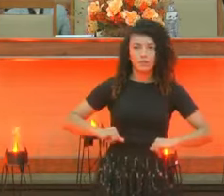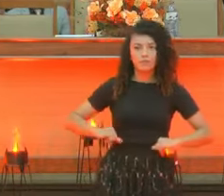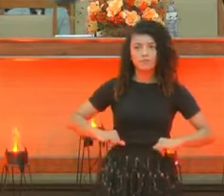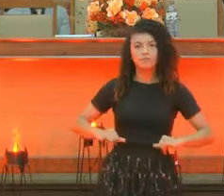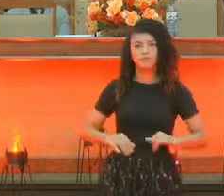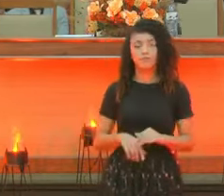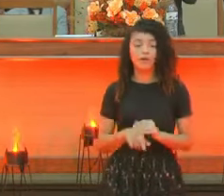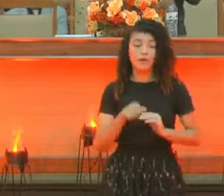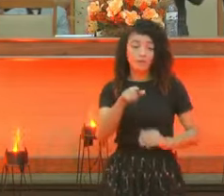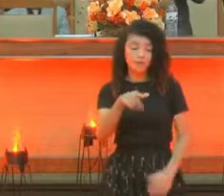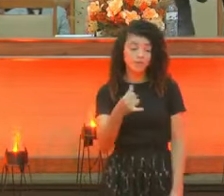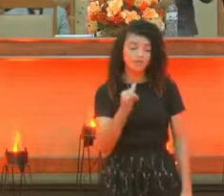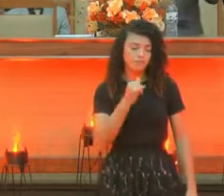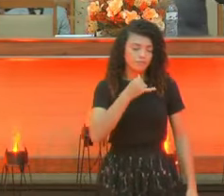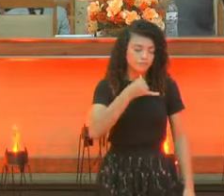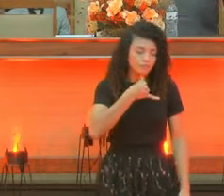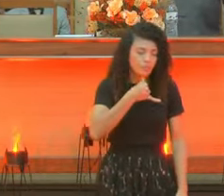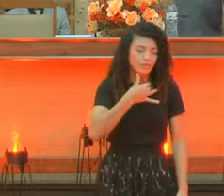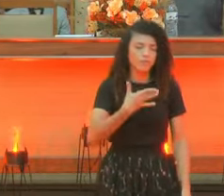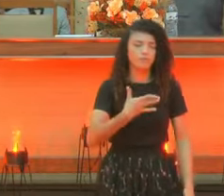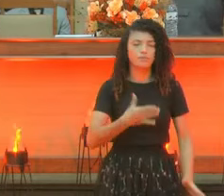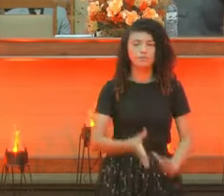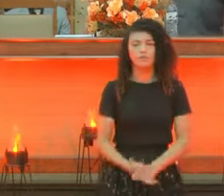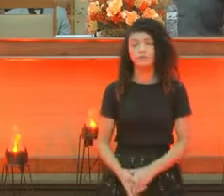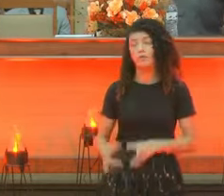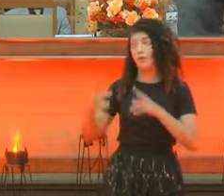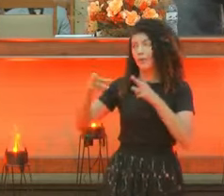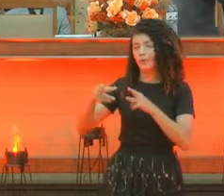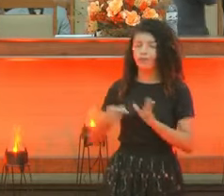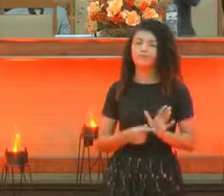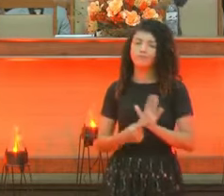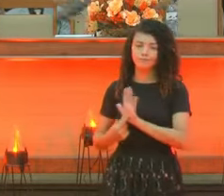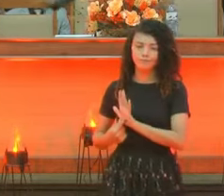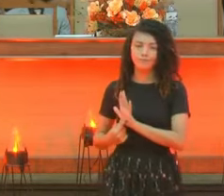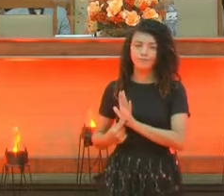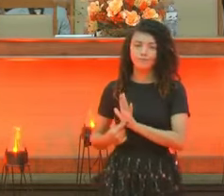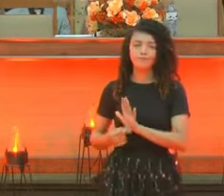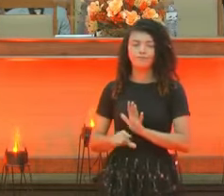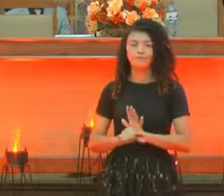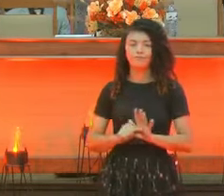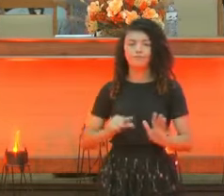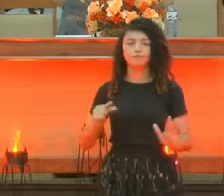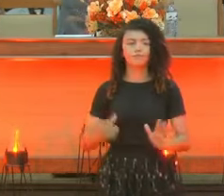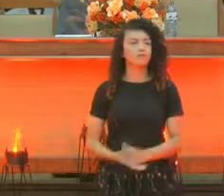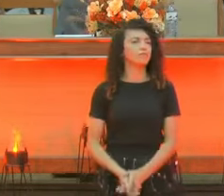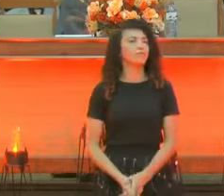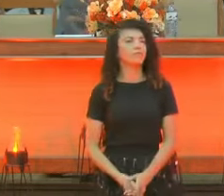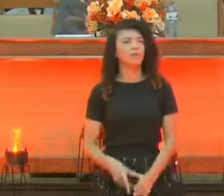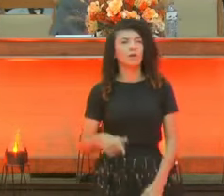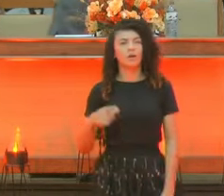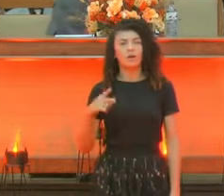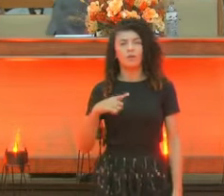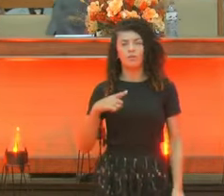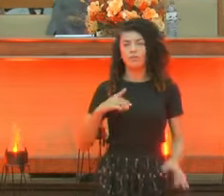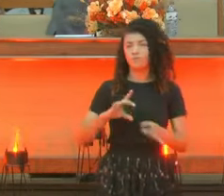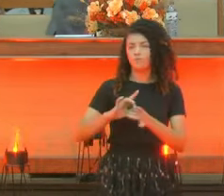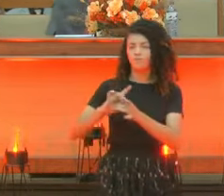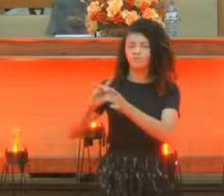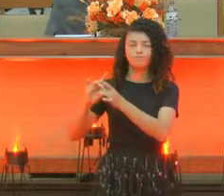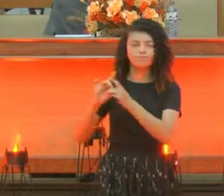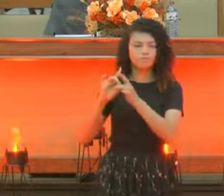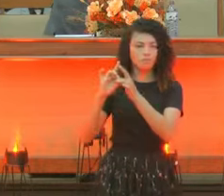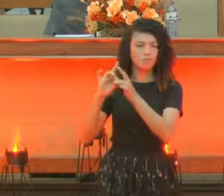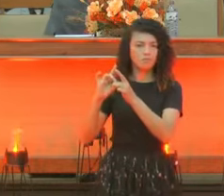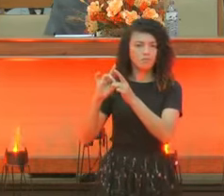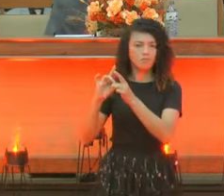É por isso, irmão. Eu sou crentinho desse jeitinho aqui. Tem um bocado, irmão. Eu tenho minha comunhão com Deus. E